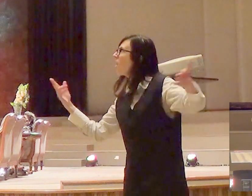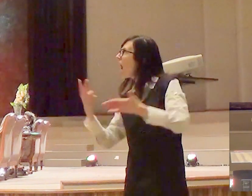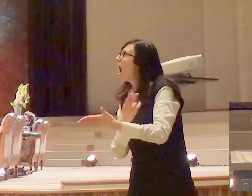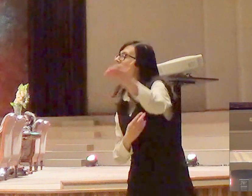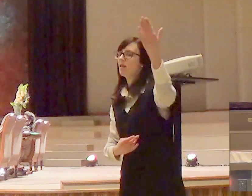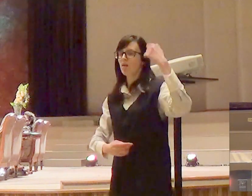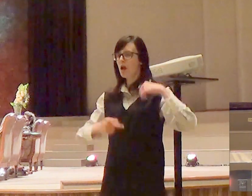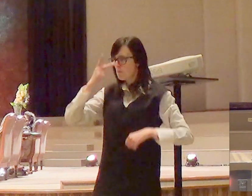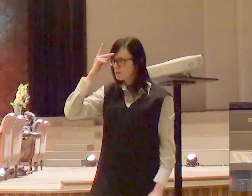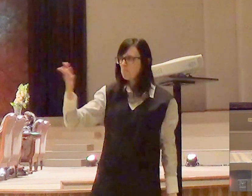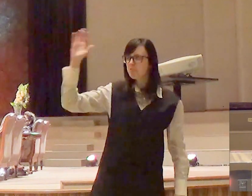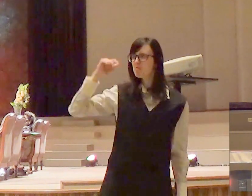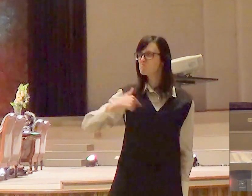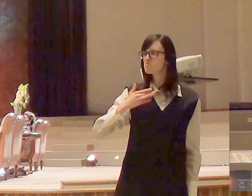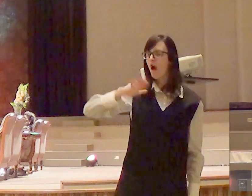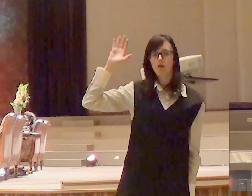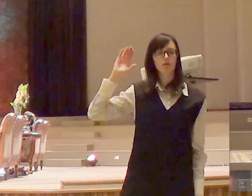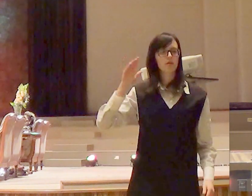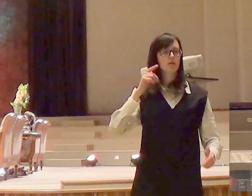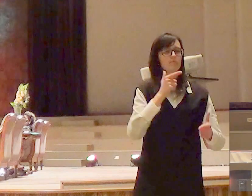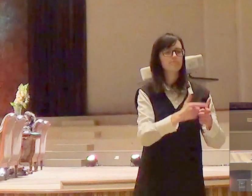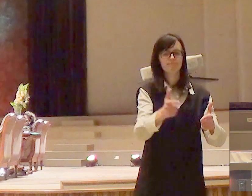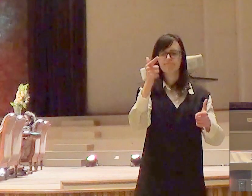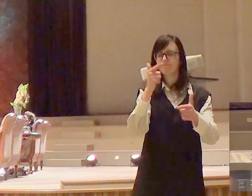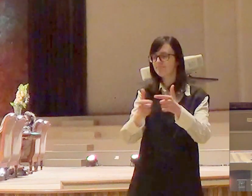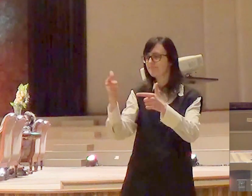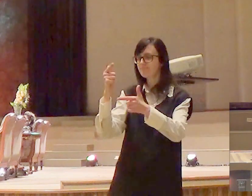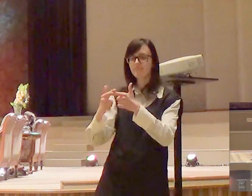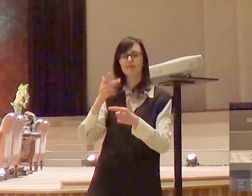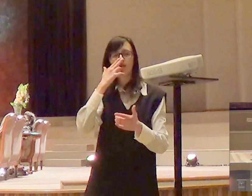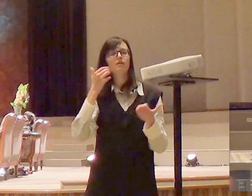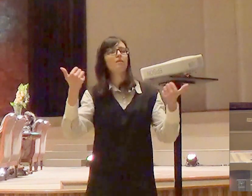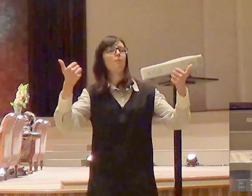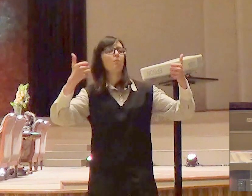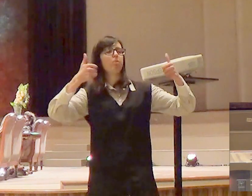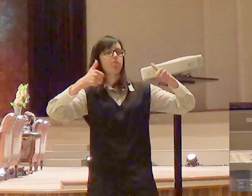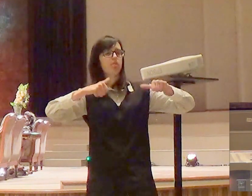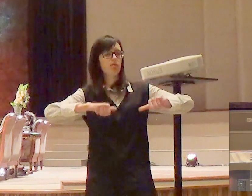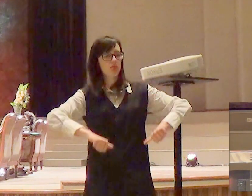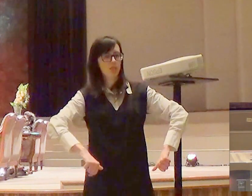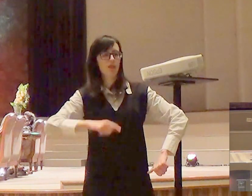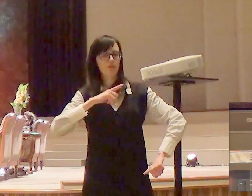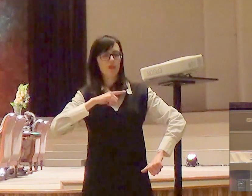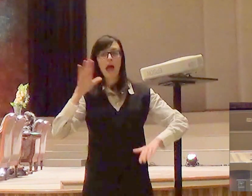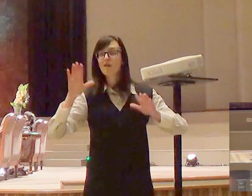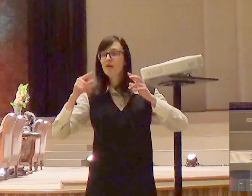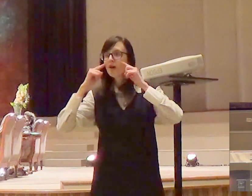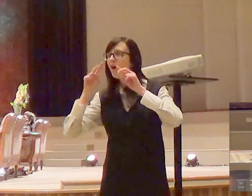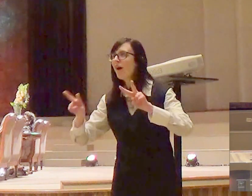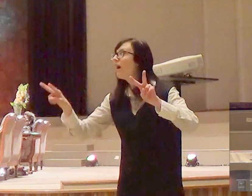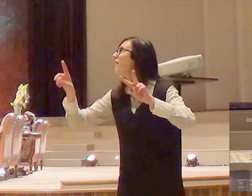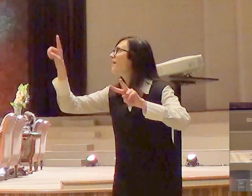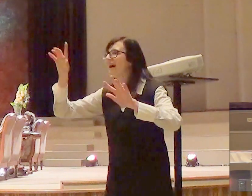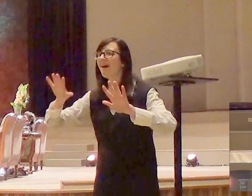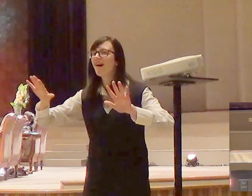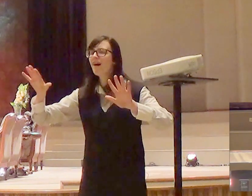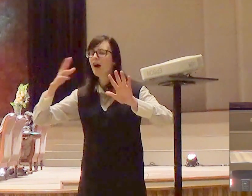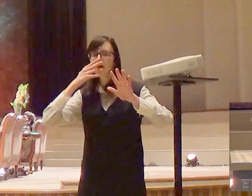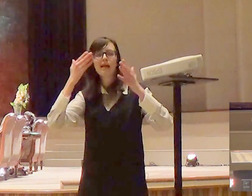pessoas, e aquilo começa a fazer mal, os meus olhos ficam corrompidos, e eu começo a enxergar a